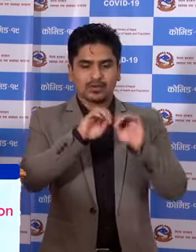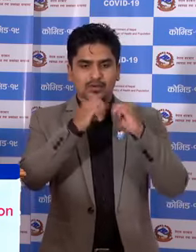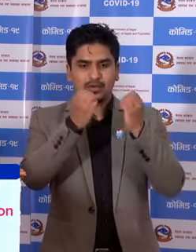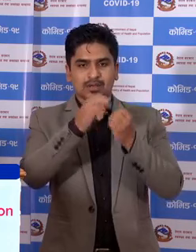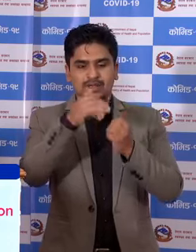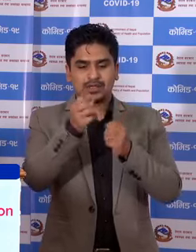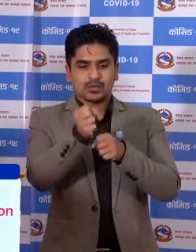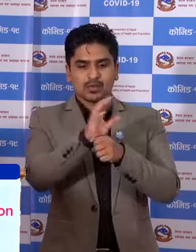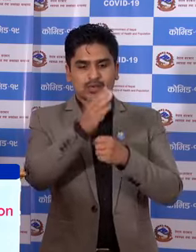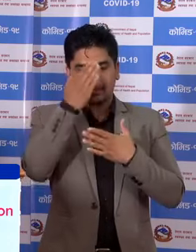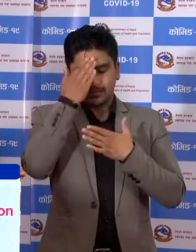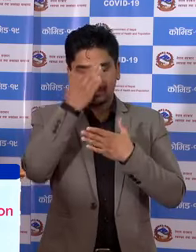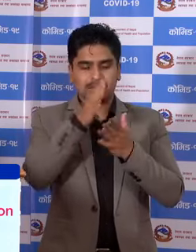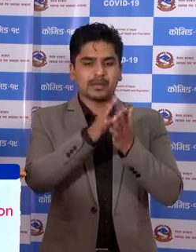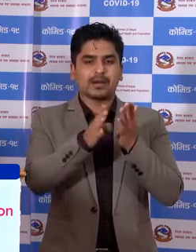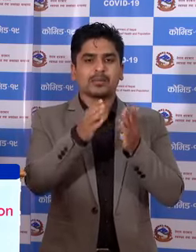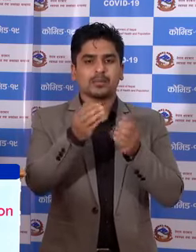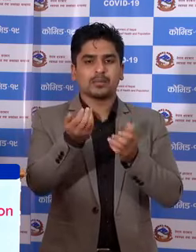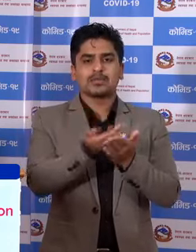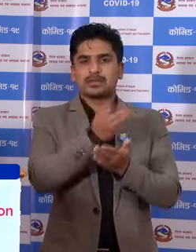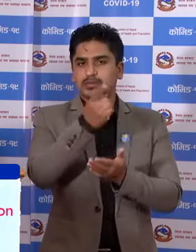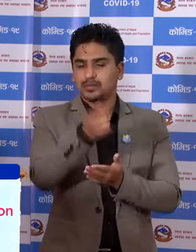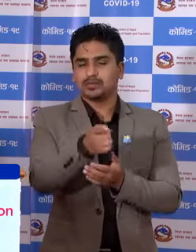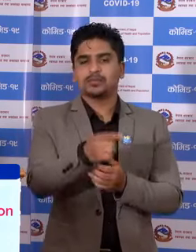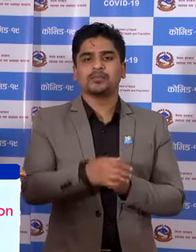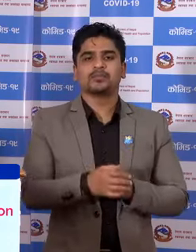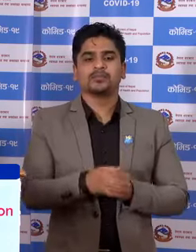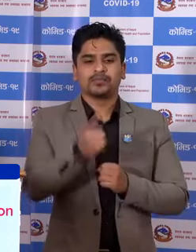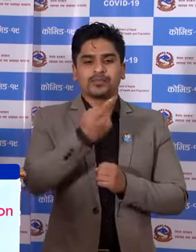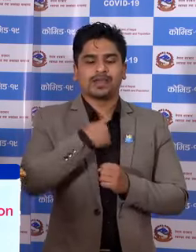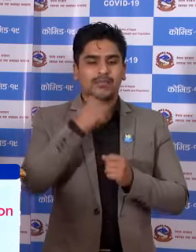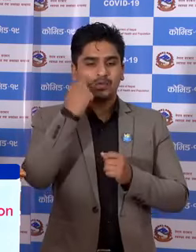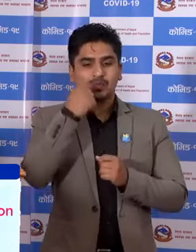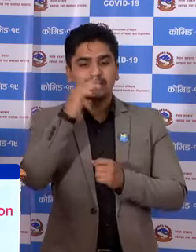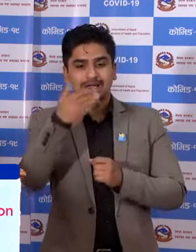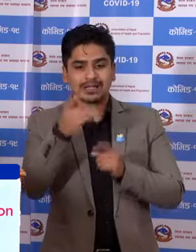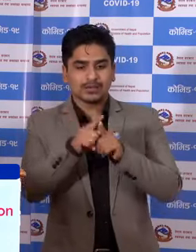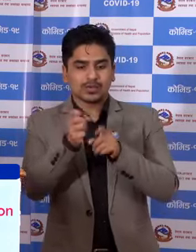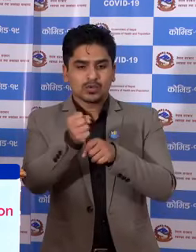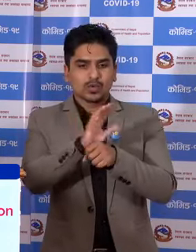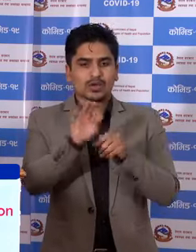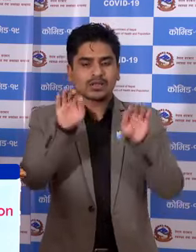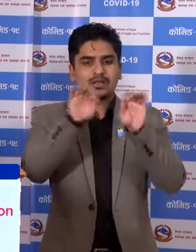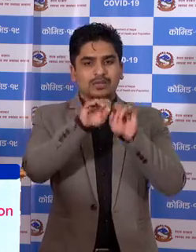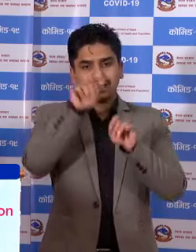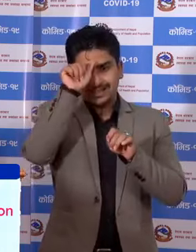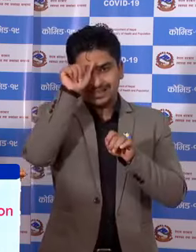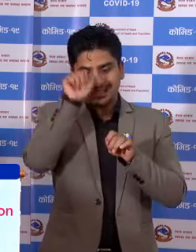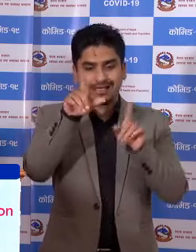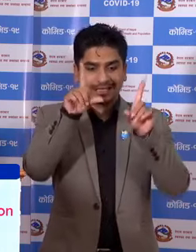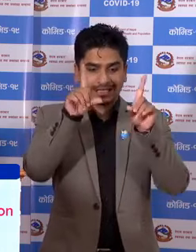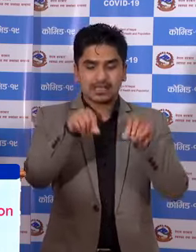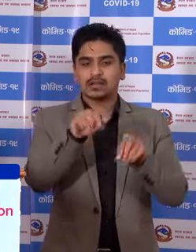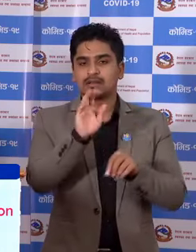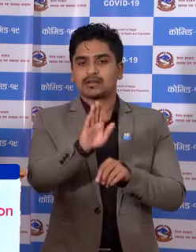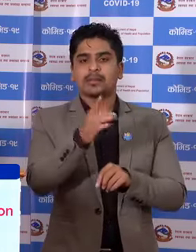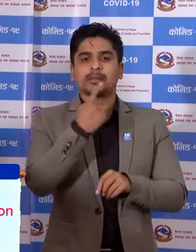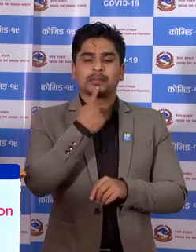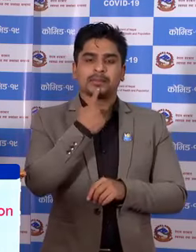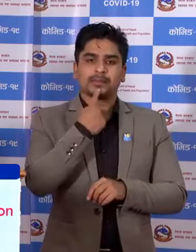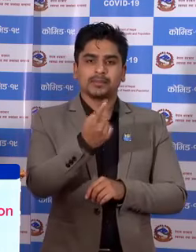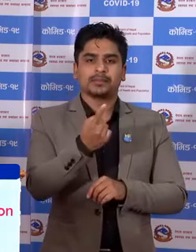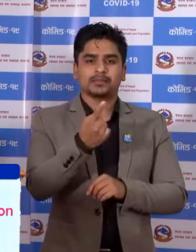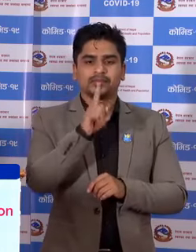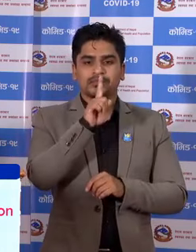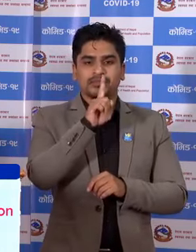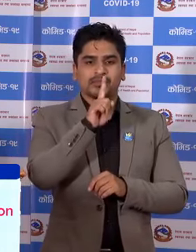लाई कोरोना संक्रमड बाट बचाउनू हो हमी कसेलाई पनी कोरोना संक्रमड जानकारी चाहिए माँ